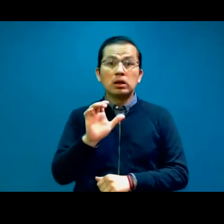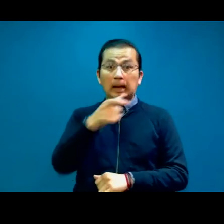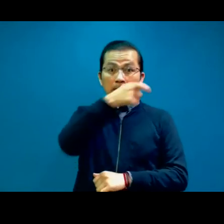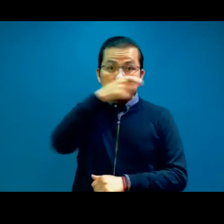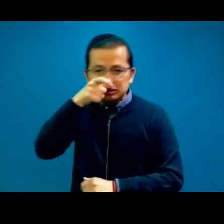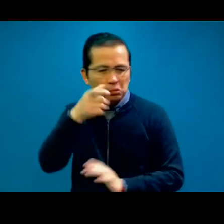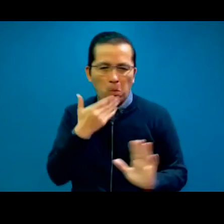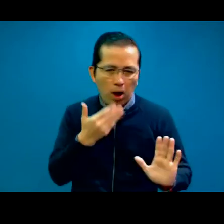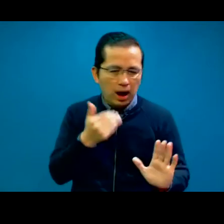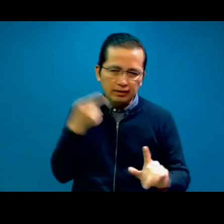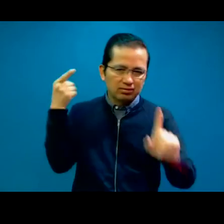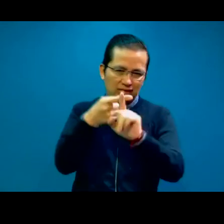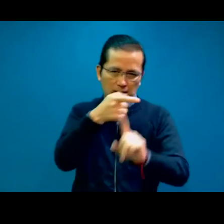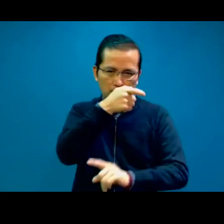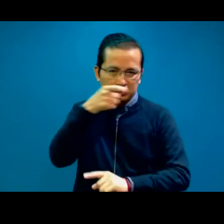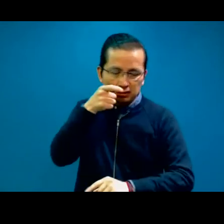septiembre del 2018.